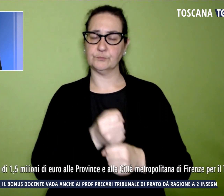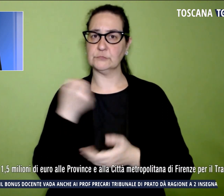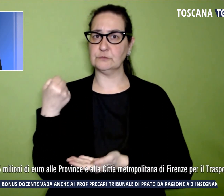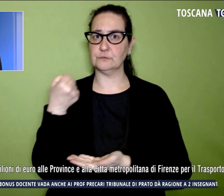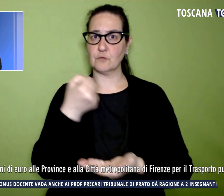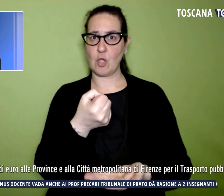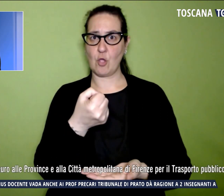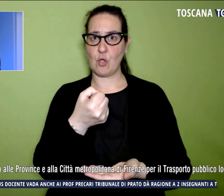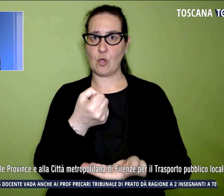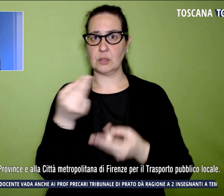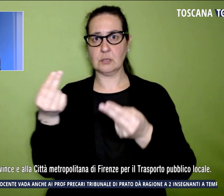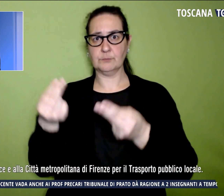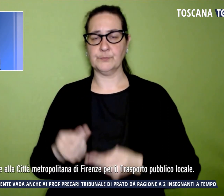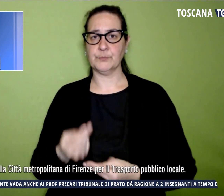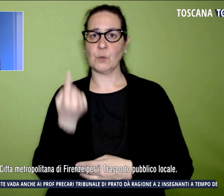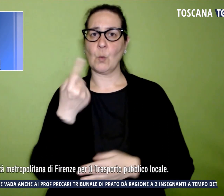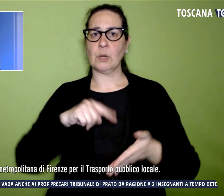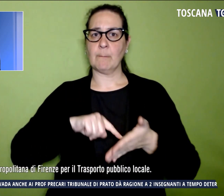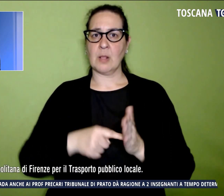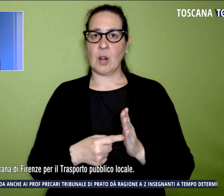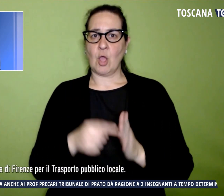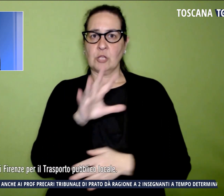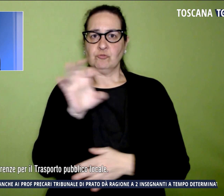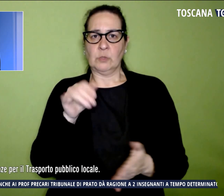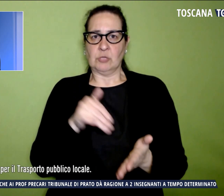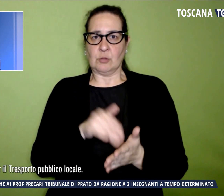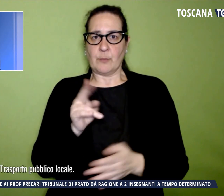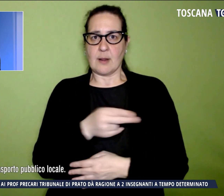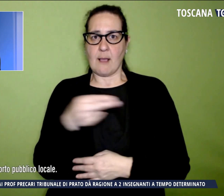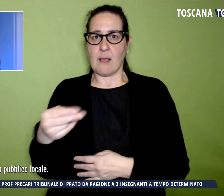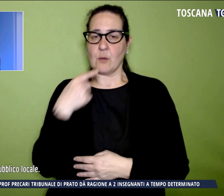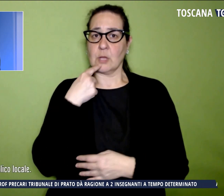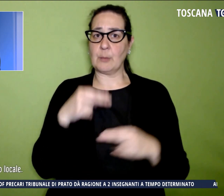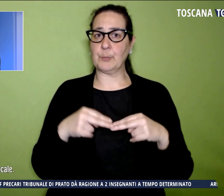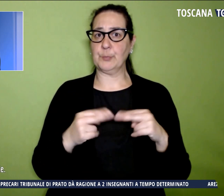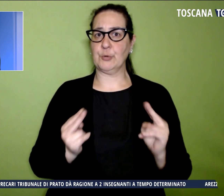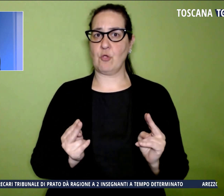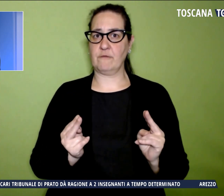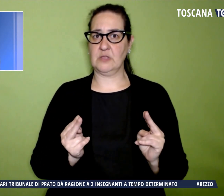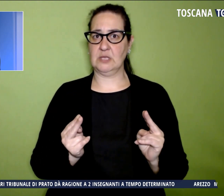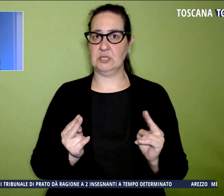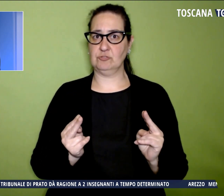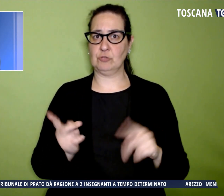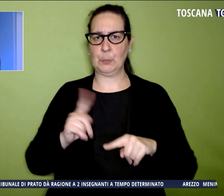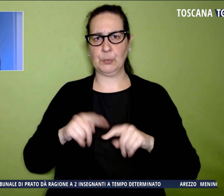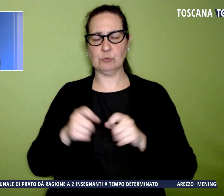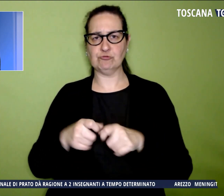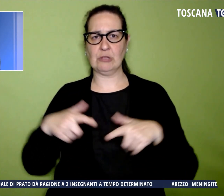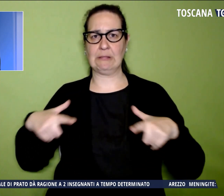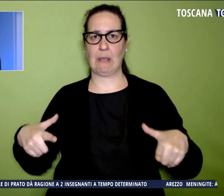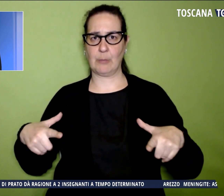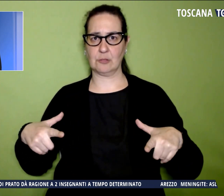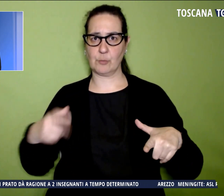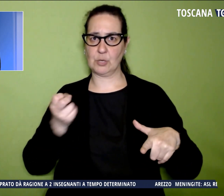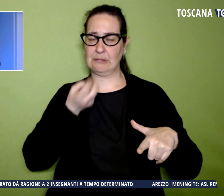di un milione e mezzo di euro alle province e alla città metropolitana di Firenze per il